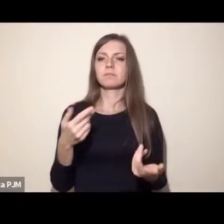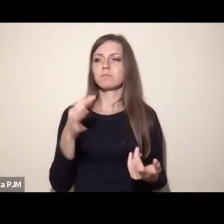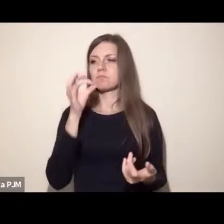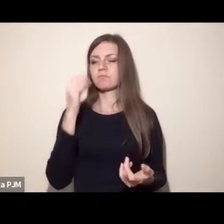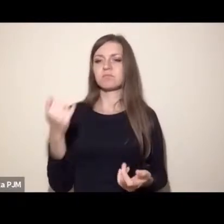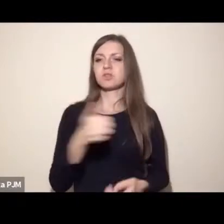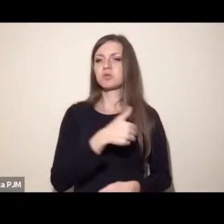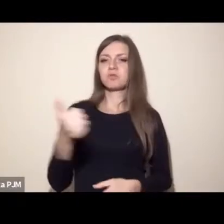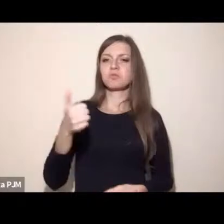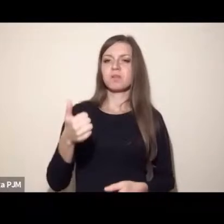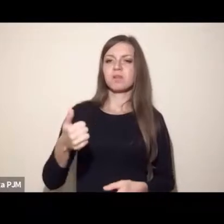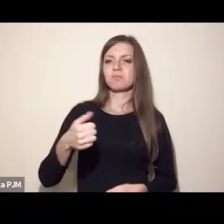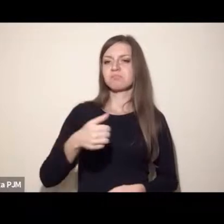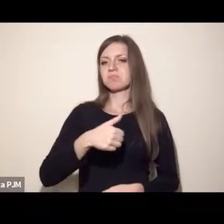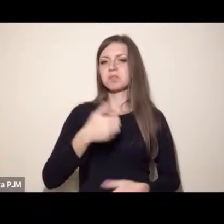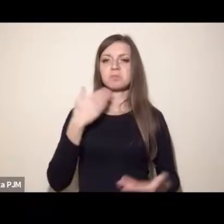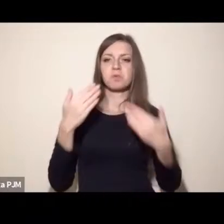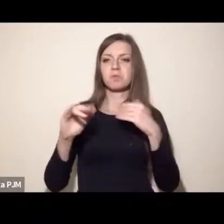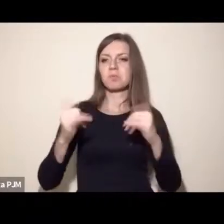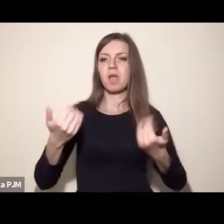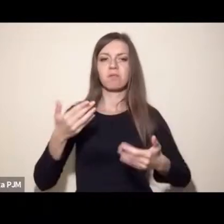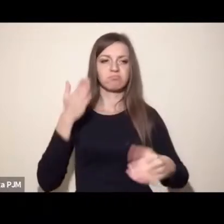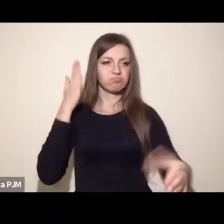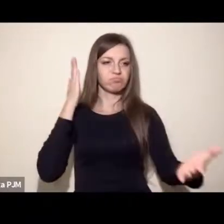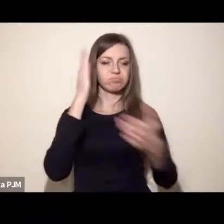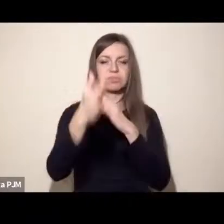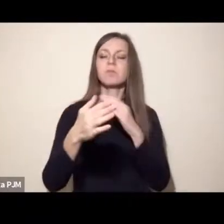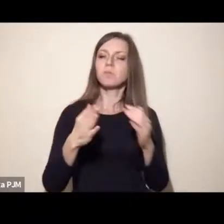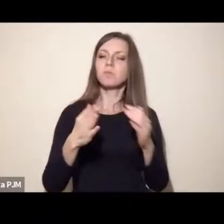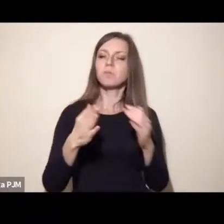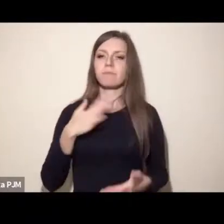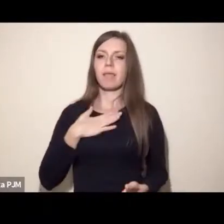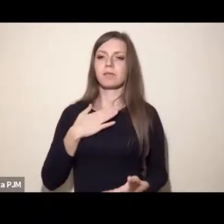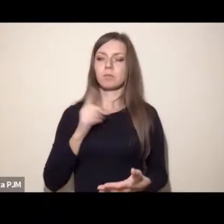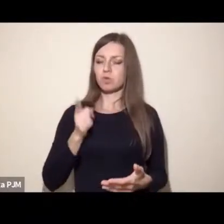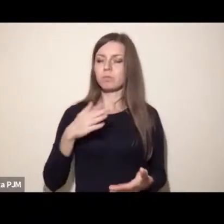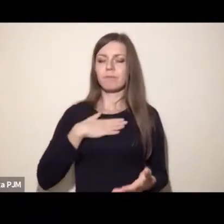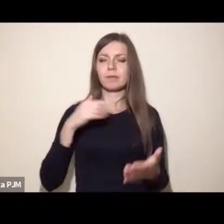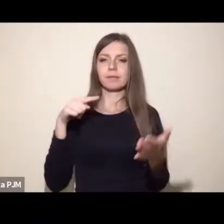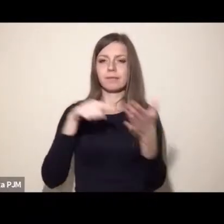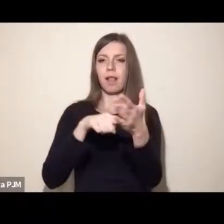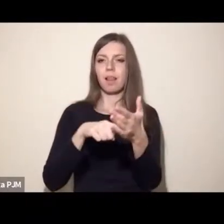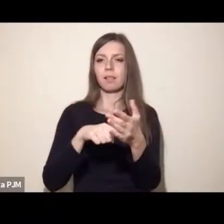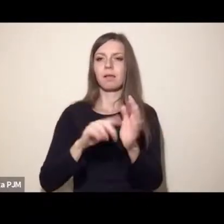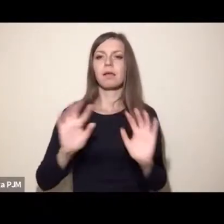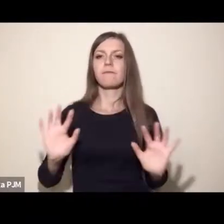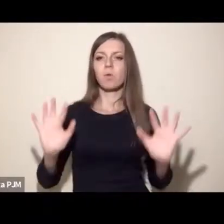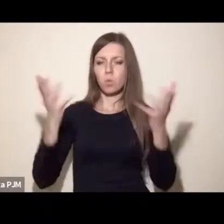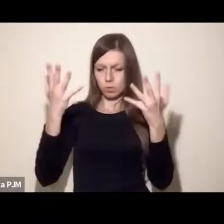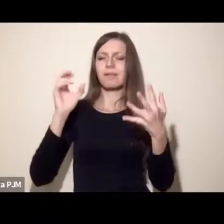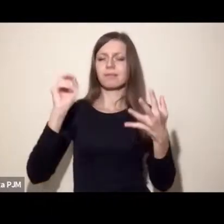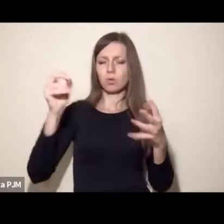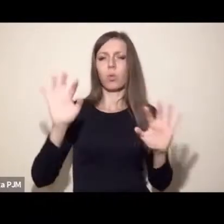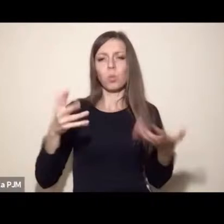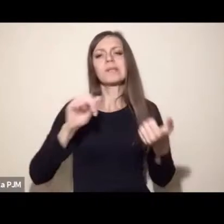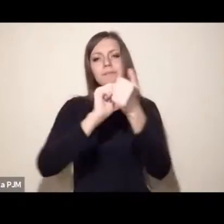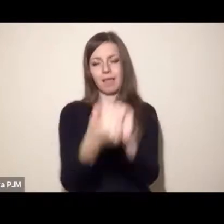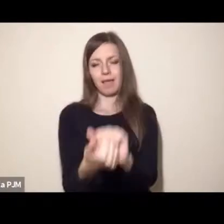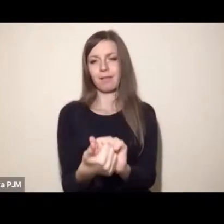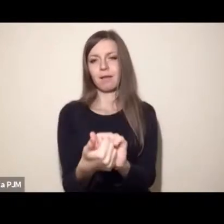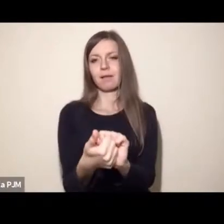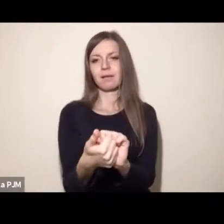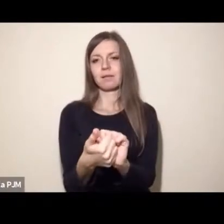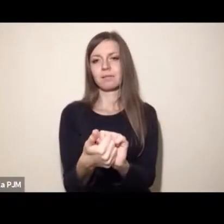pamiętać o tym, żeby jawnie wyznaczać długoterminowy cel, w którym będzie tutaj ewolucjonizm, ukierunkowywać te wszystkie